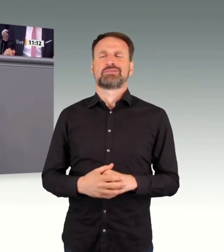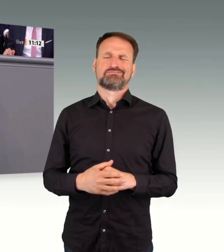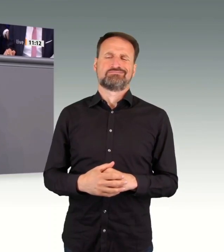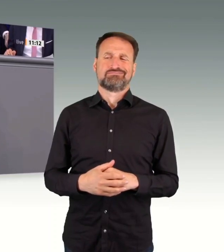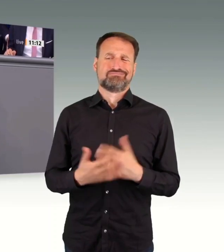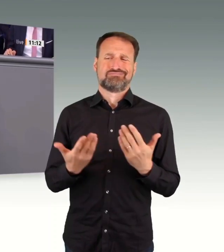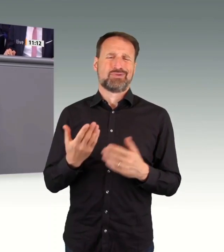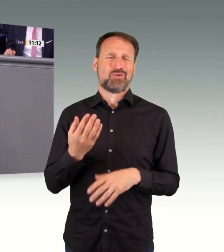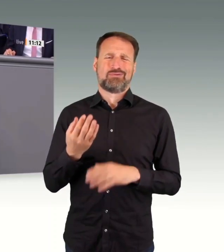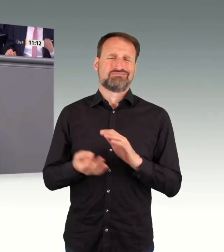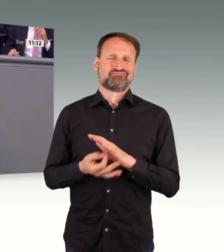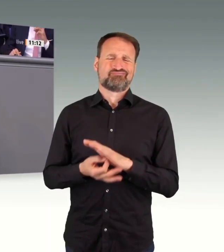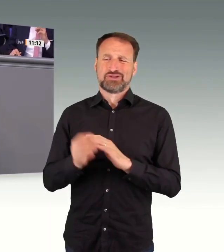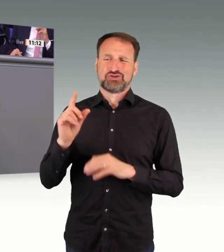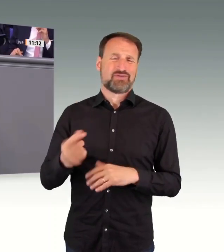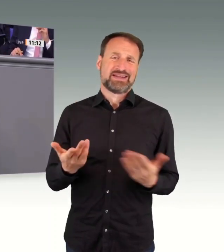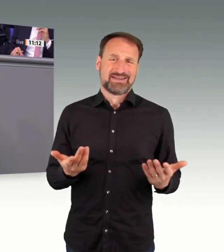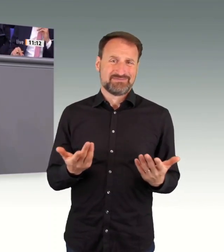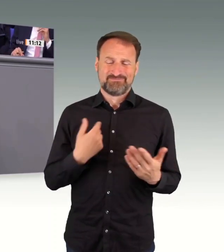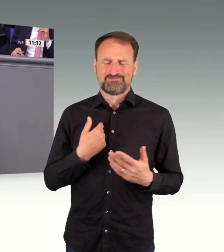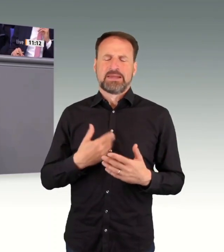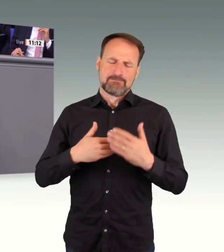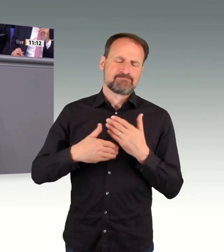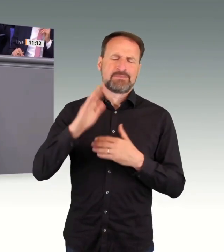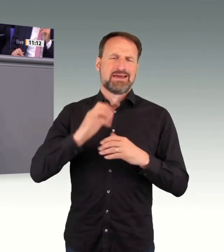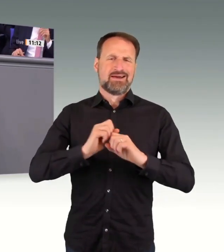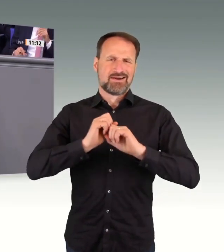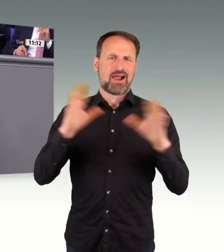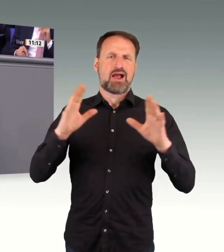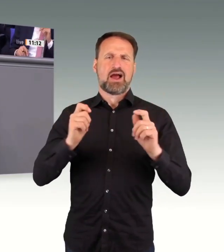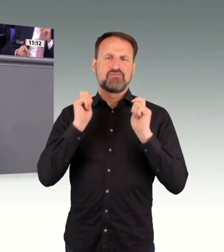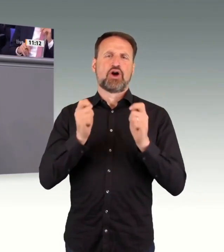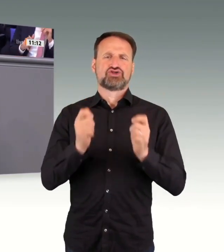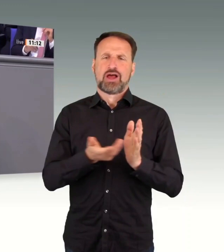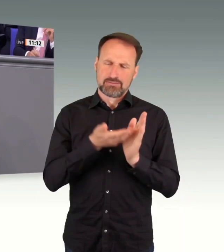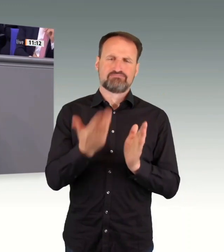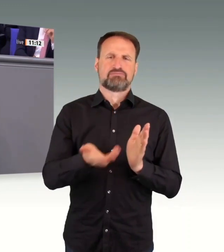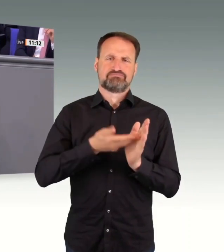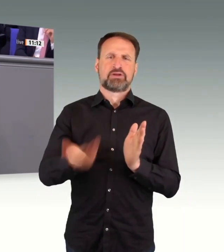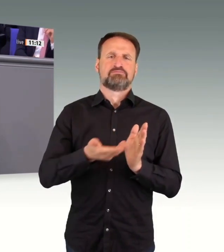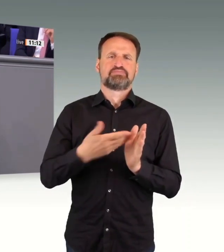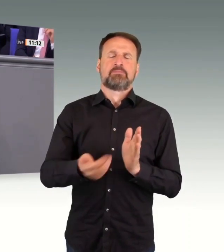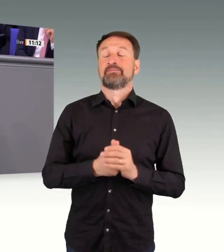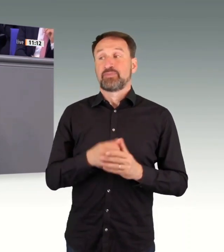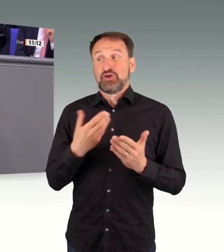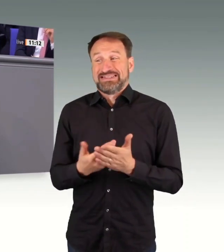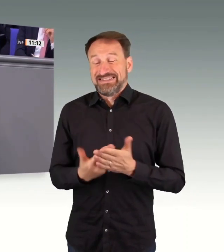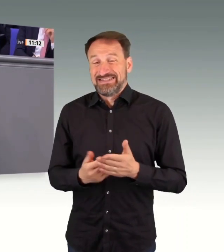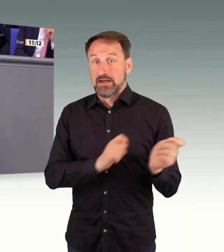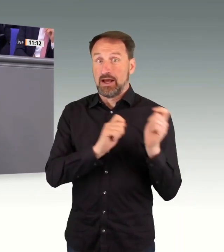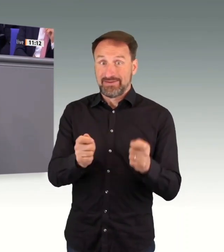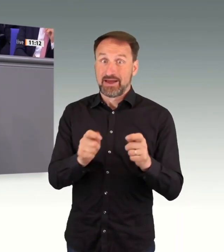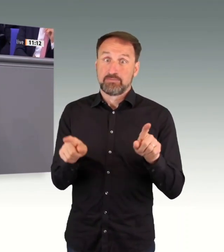weitergehende Vorschläge auf den Tisch. Und es steht uns auch gut an, diesen Antrag einzubringen mit Blick auf unsere